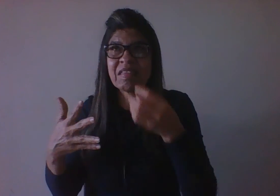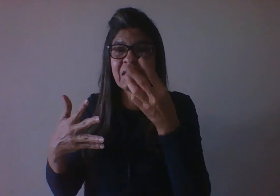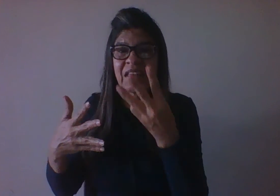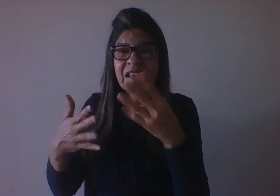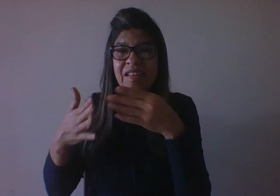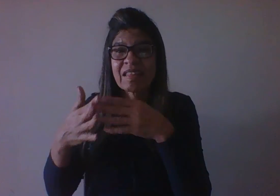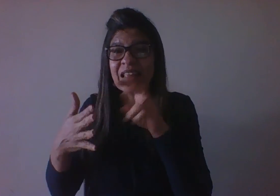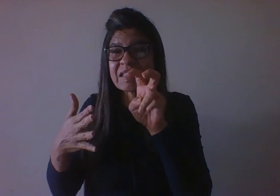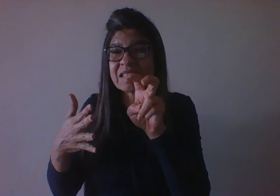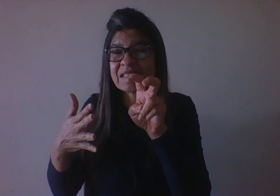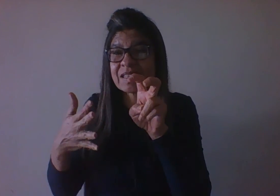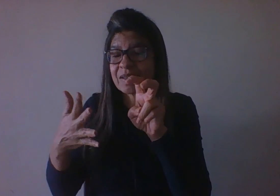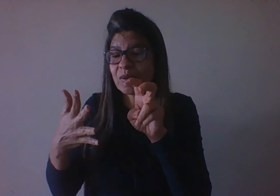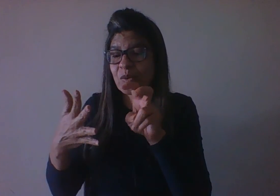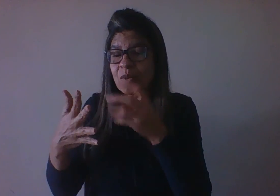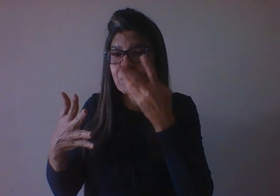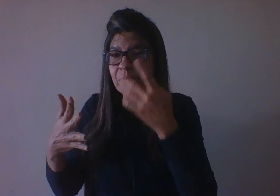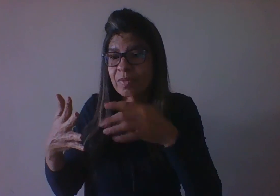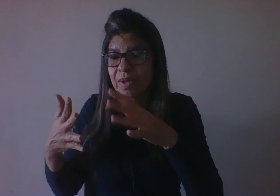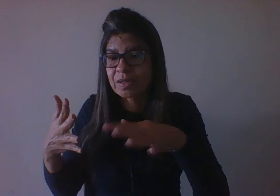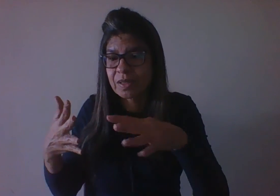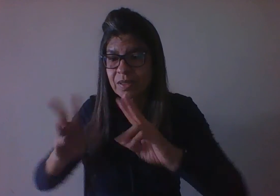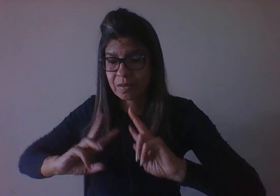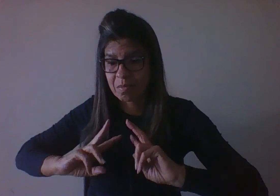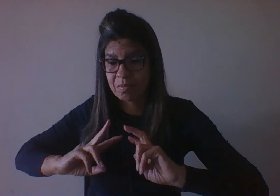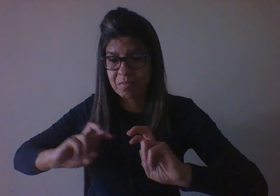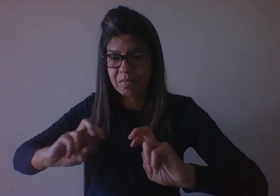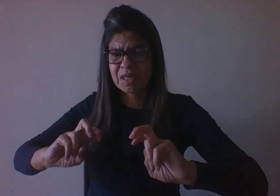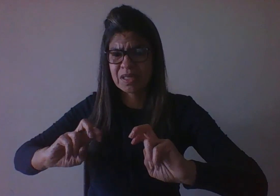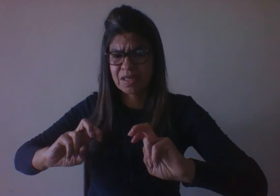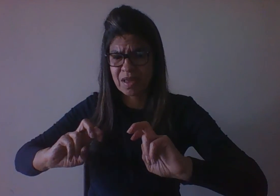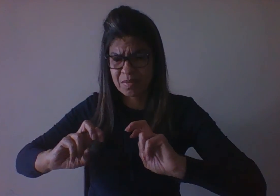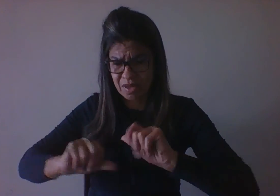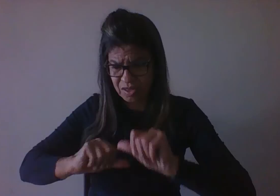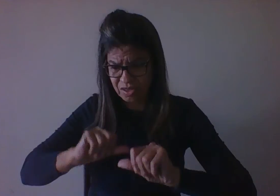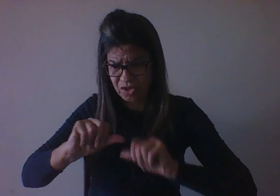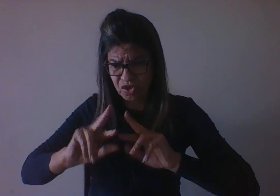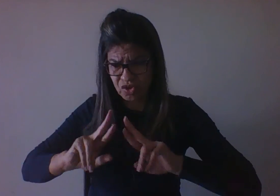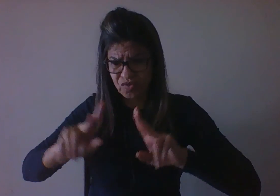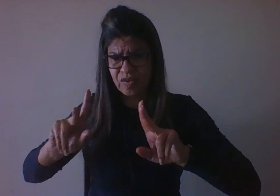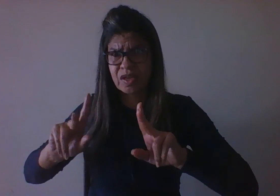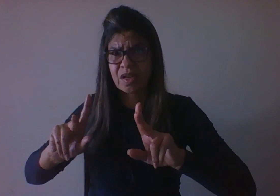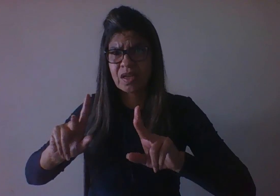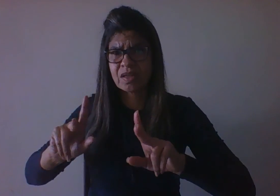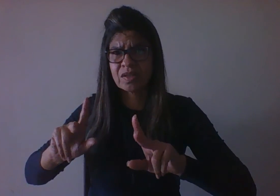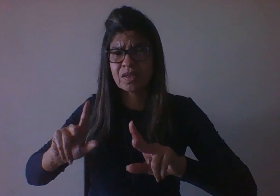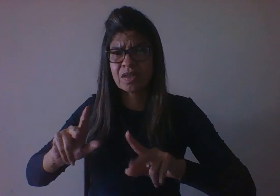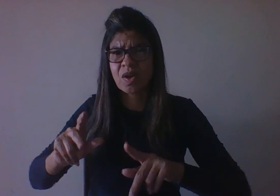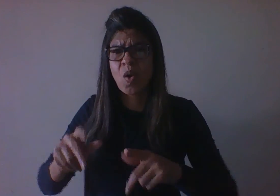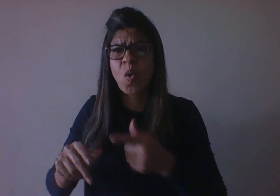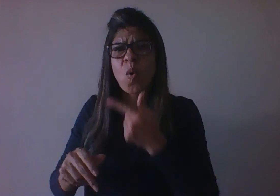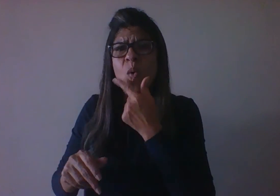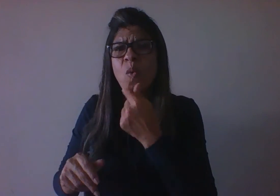de que existem diferenças anatômicas entre meninos e meninas, entre homens e mulheres, com